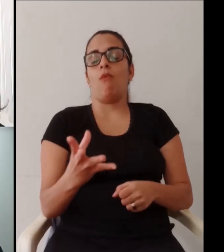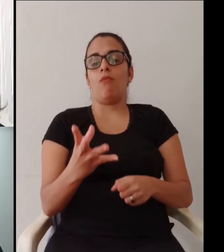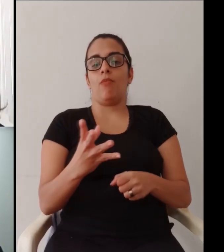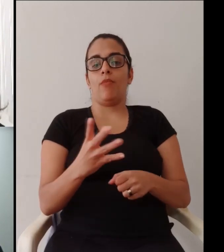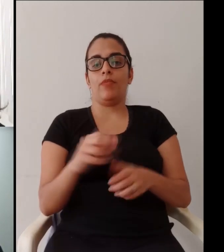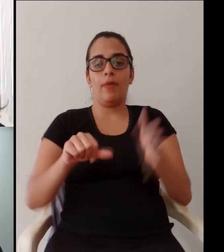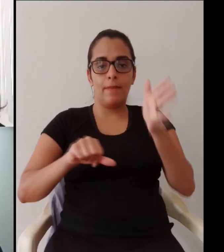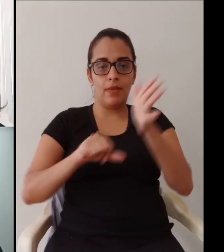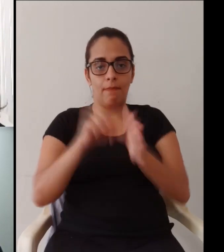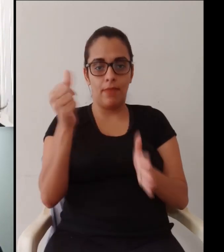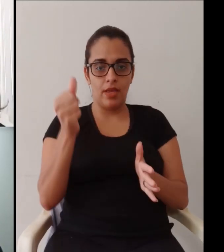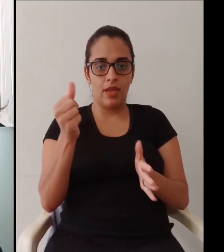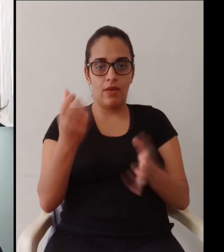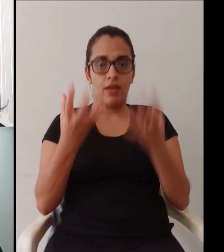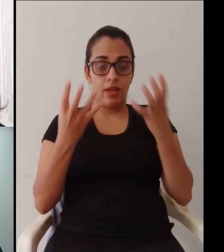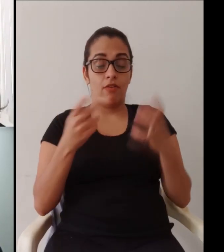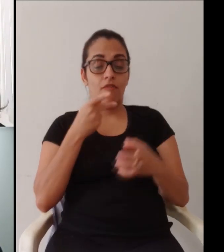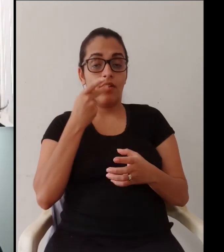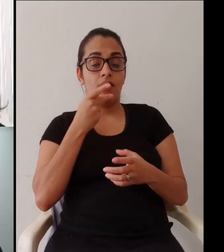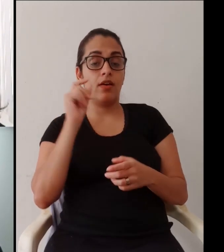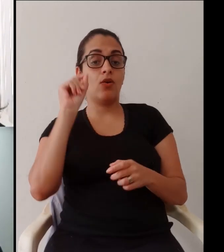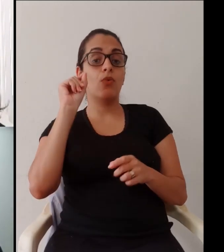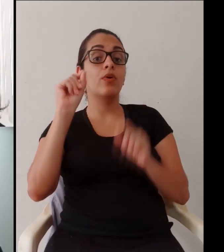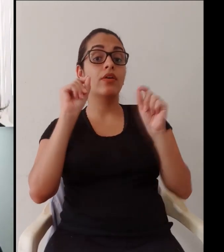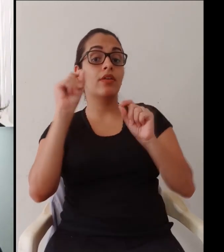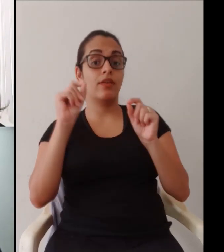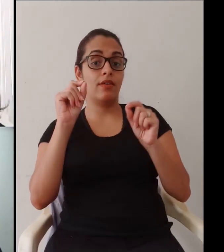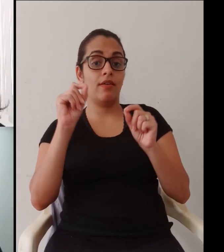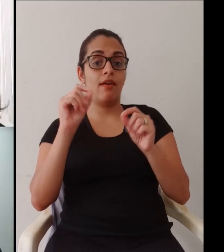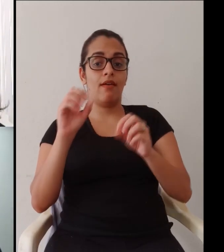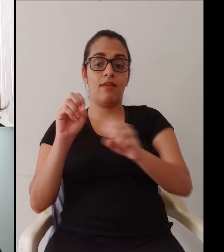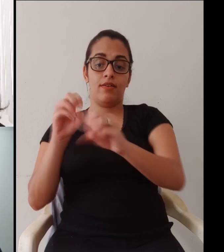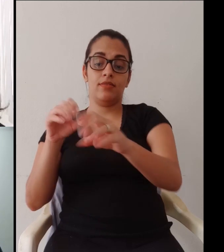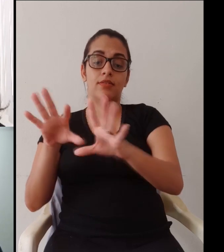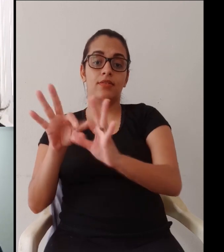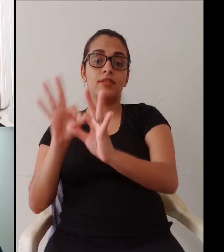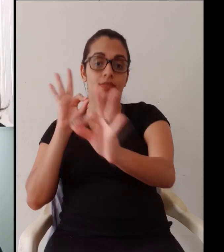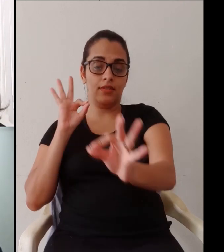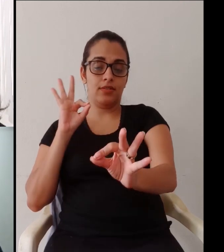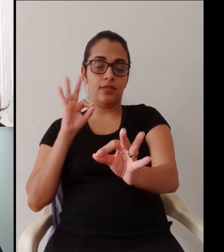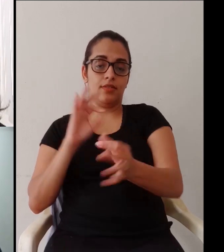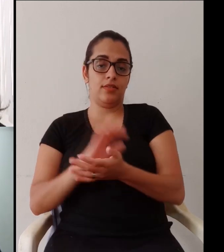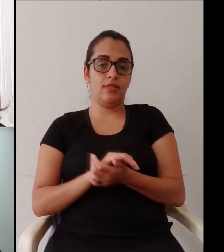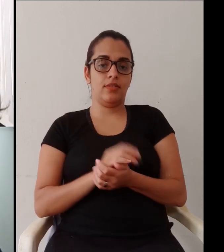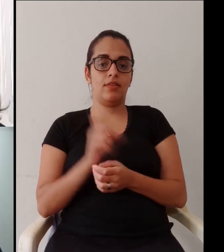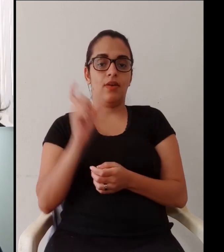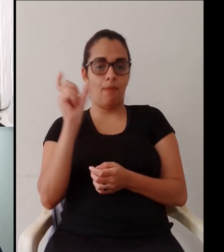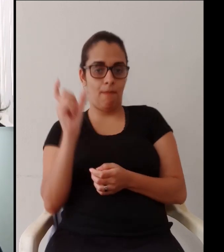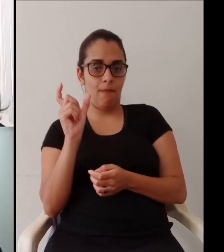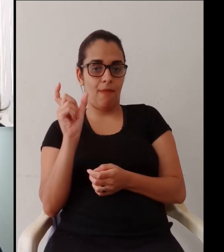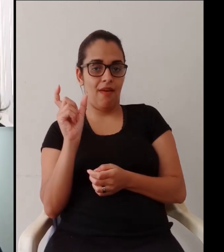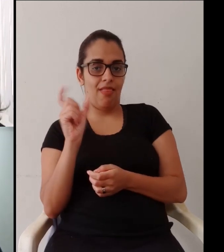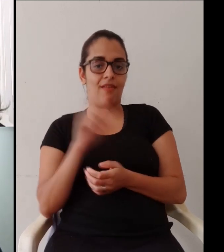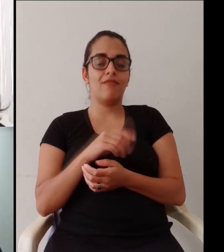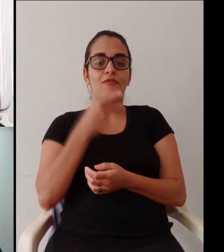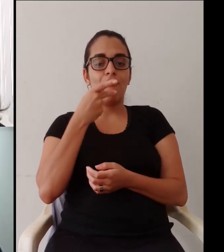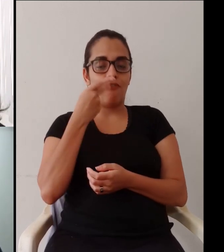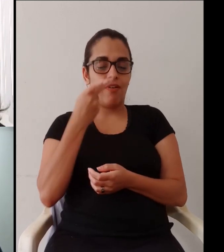trabalho realizado nesses 15 anos e trabalho de qualidade, né. Mas a primeira coisa que vocês queriam que eu